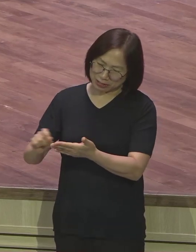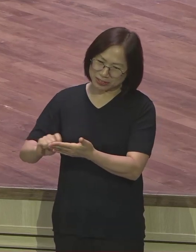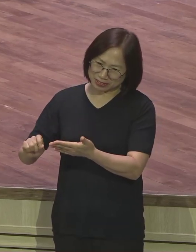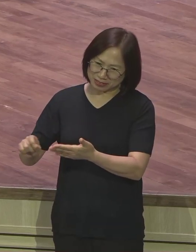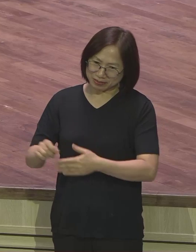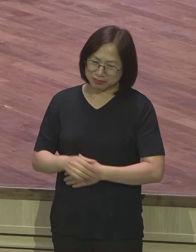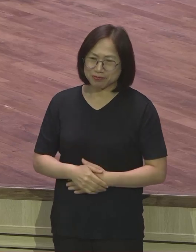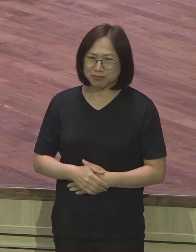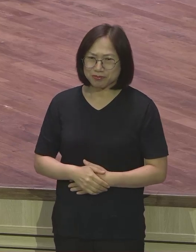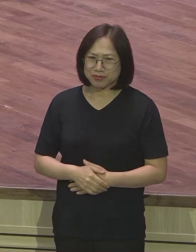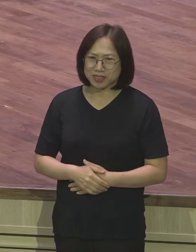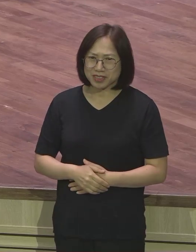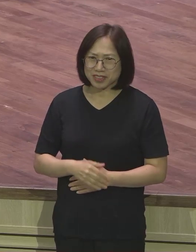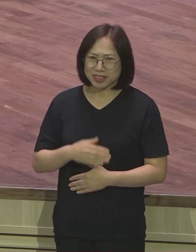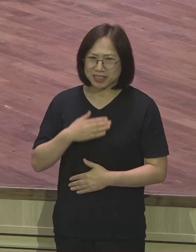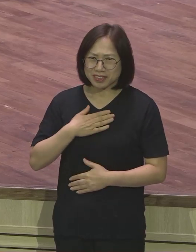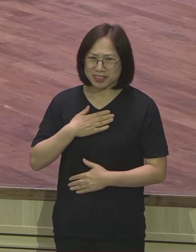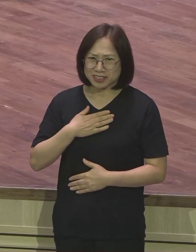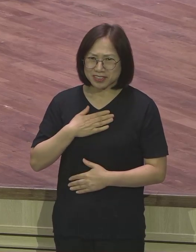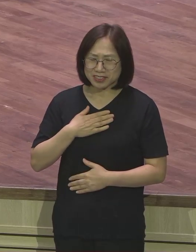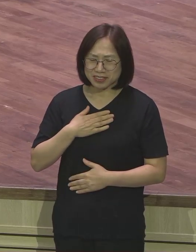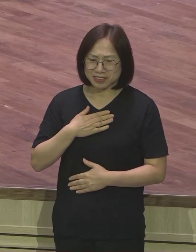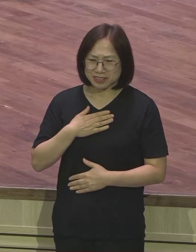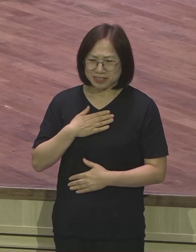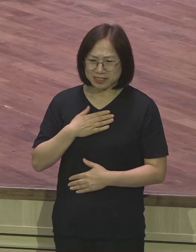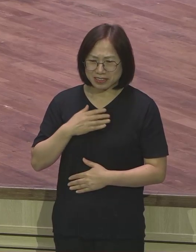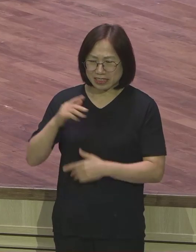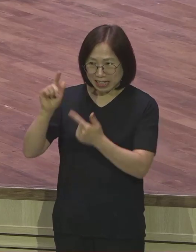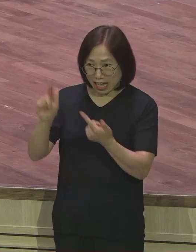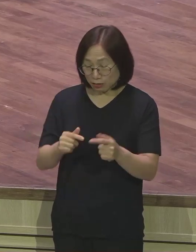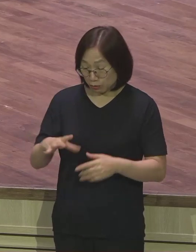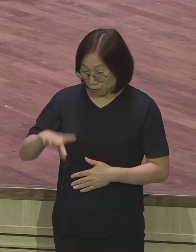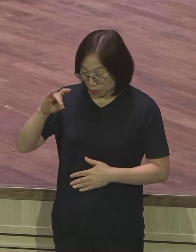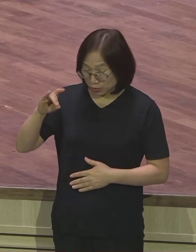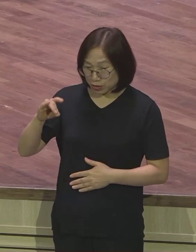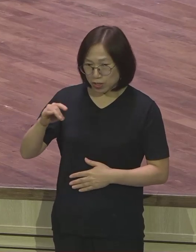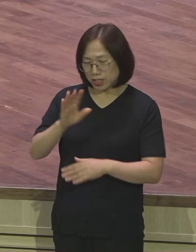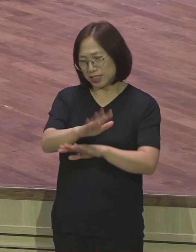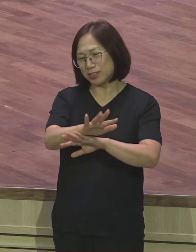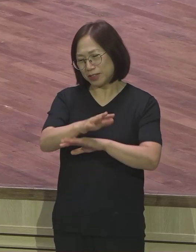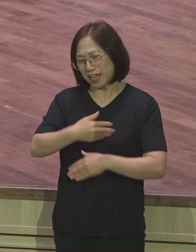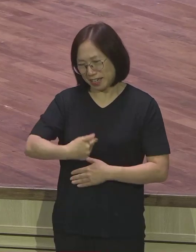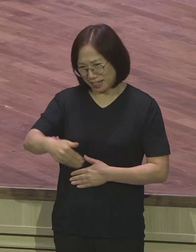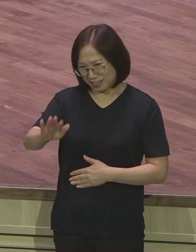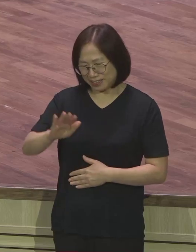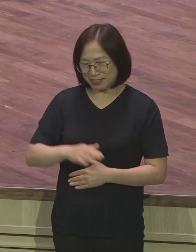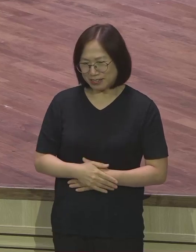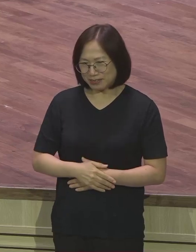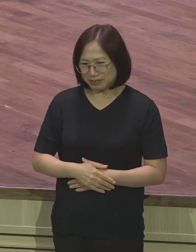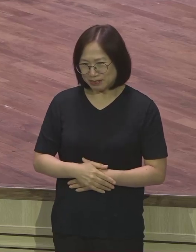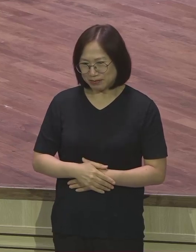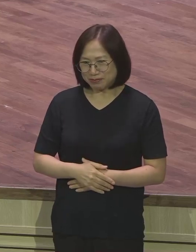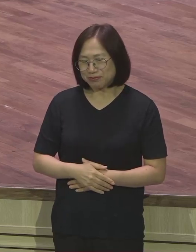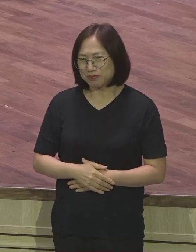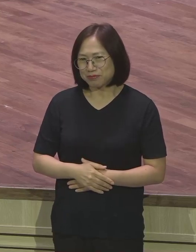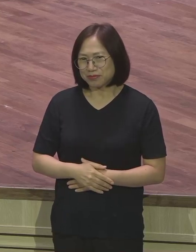그런데 저희는 하루 일찍 시골에 내려갔다 와야 돼서 금요예배 때문에 하루 먼저 갔다 왔습니다. 그래서